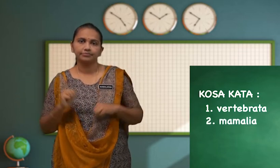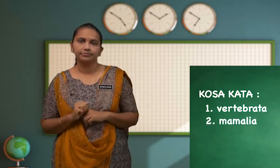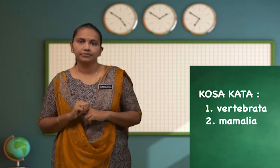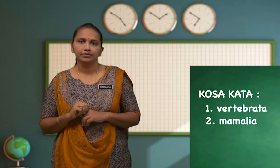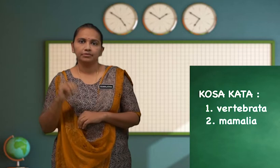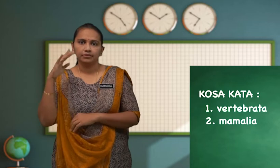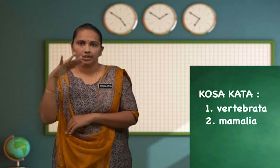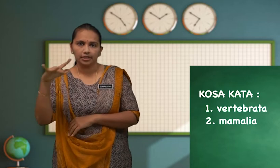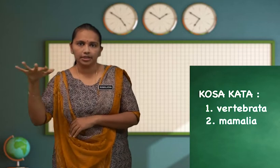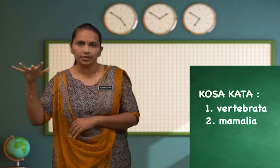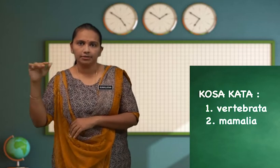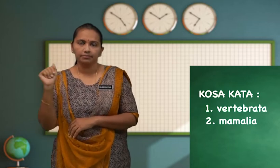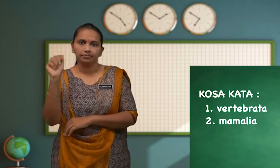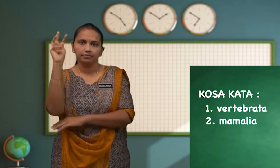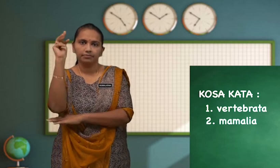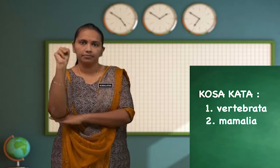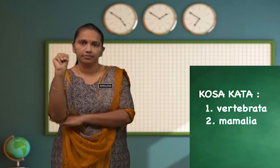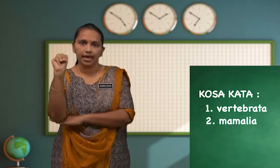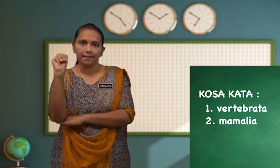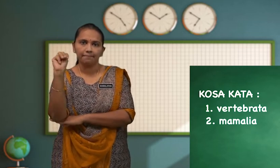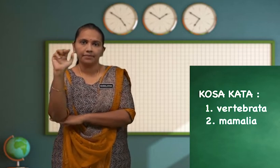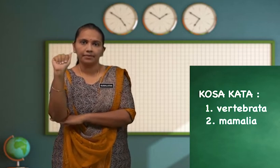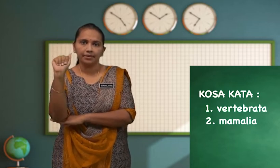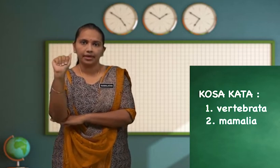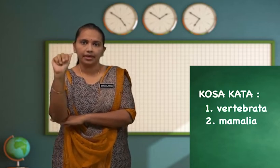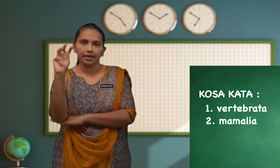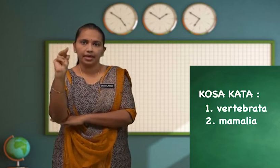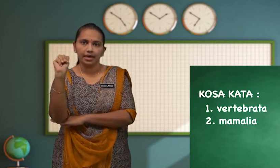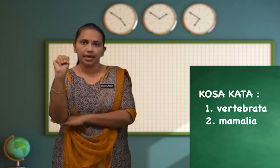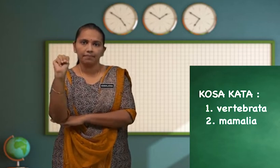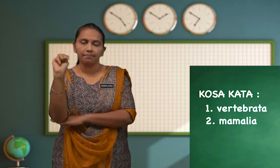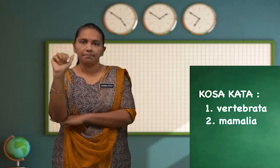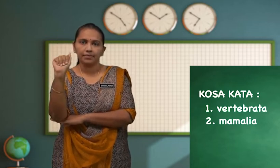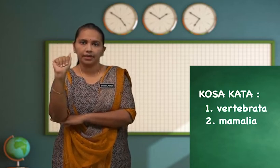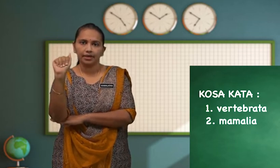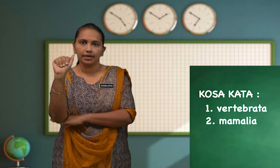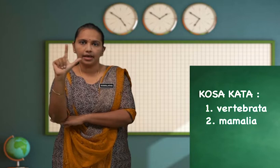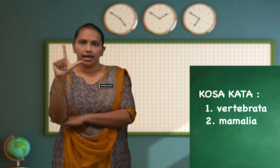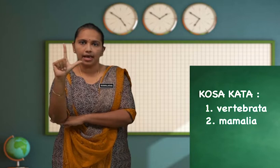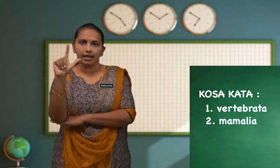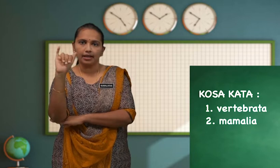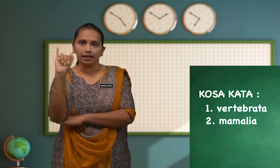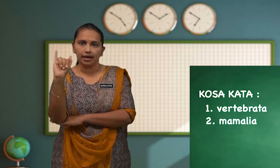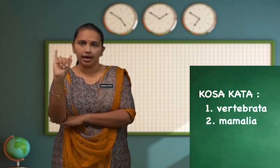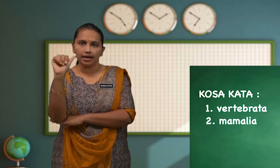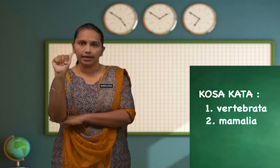Kita eja M-A-M-A-L-I